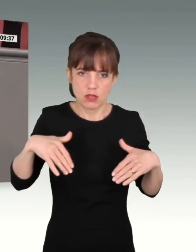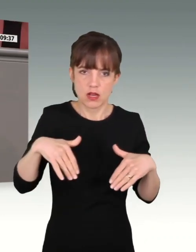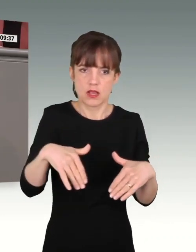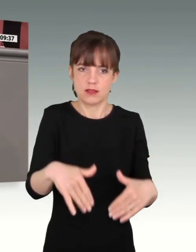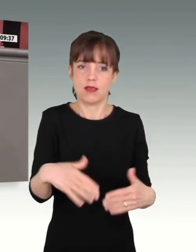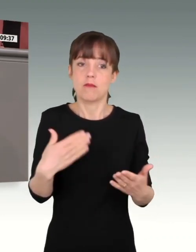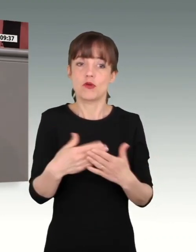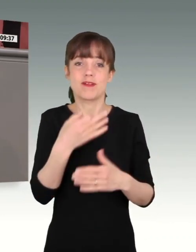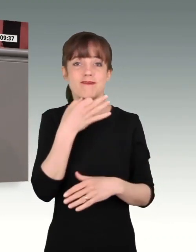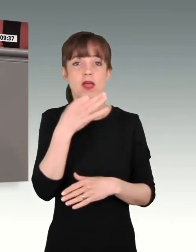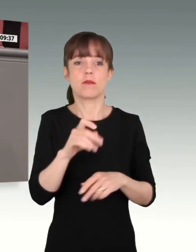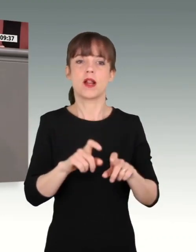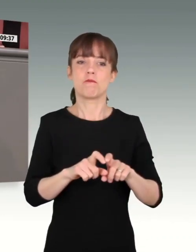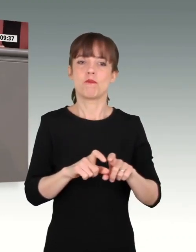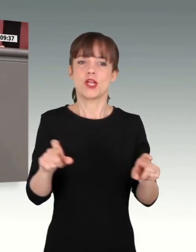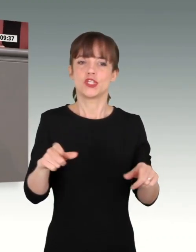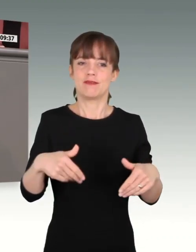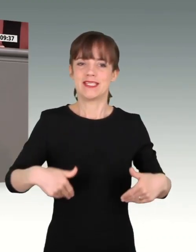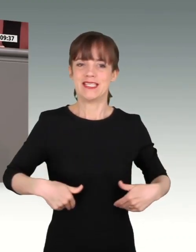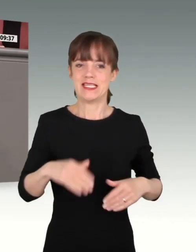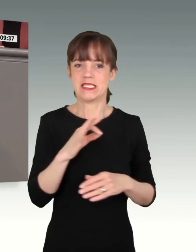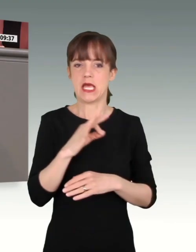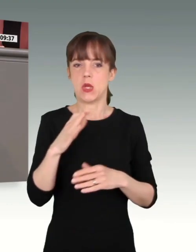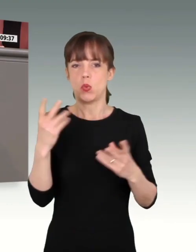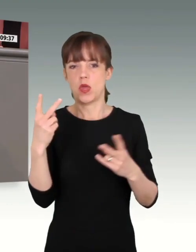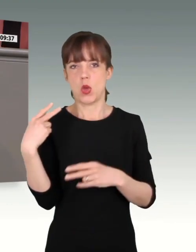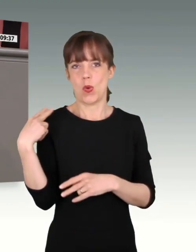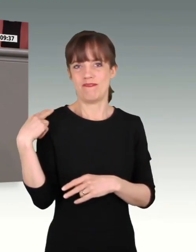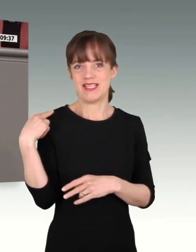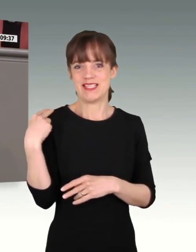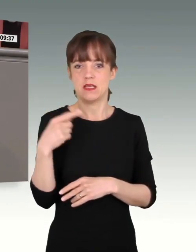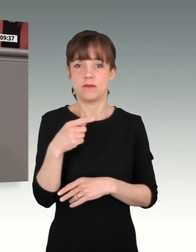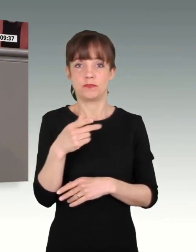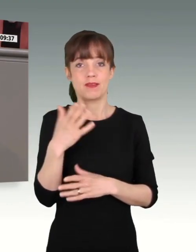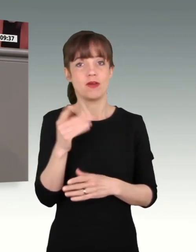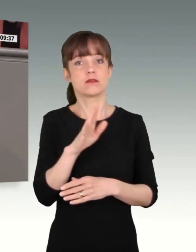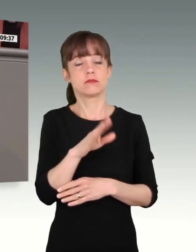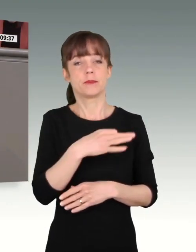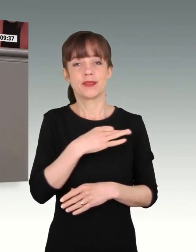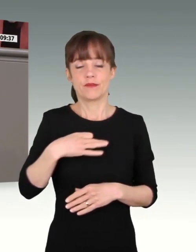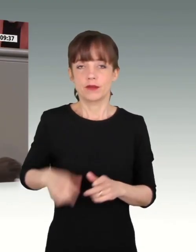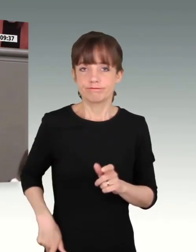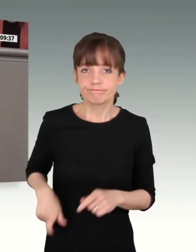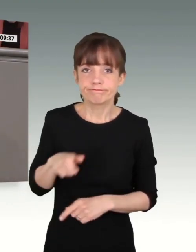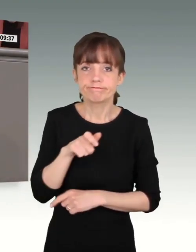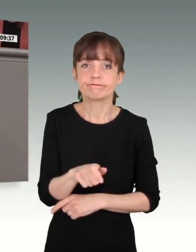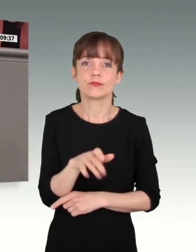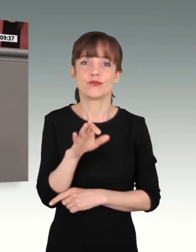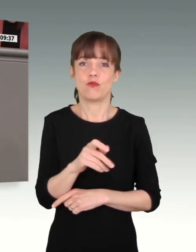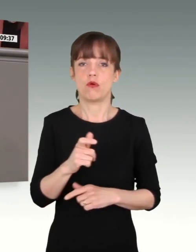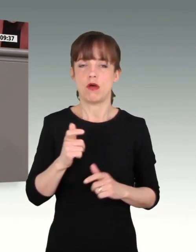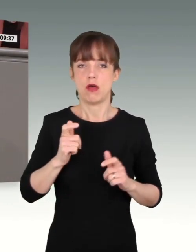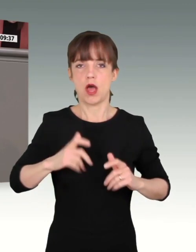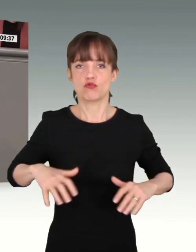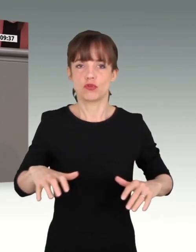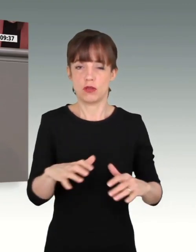was dieser so in seiner Dienstzeit an eigenem Geld in privat beschaffte Ausrüstung investiert hat. Meine Damen und Herren,